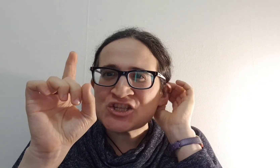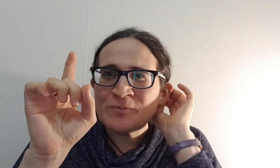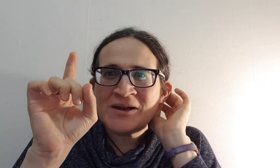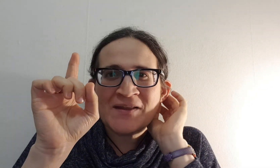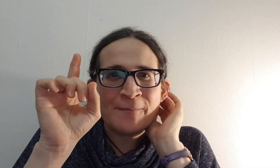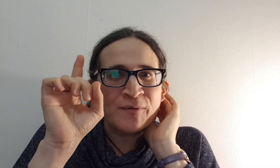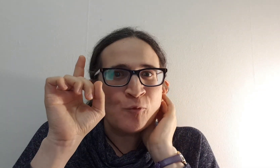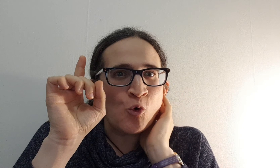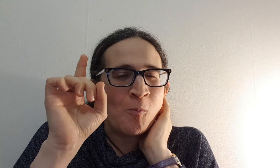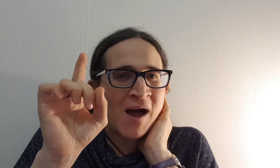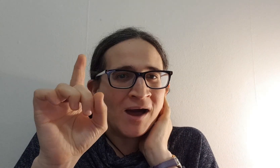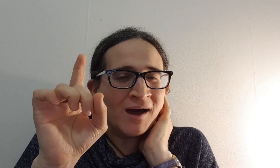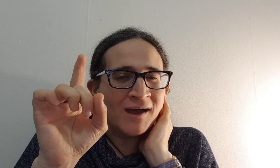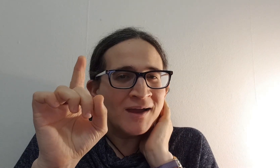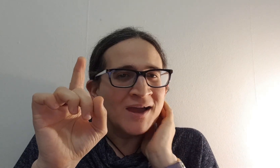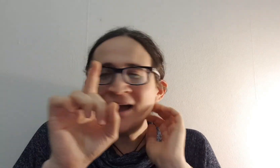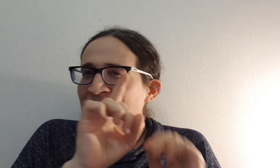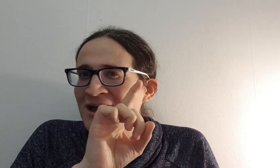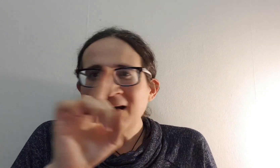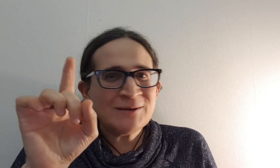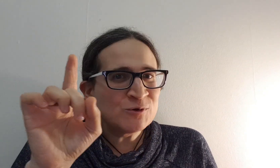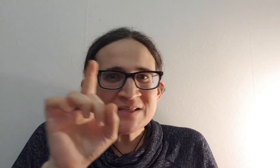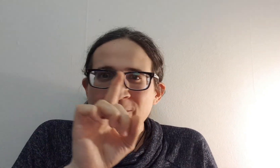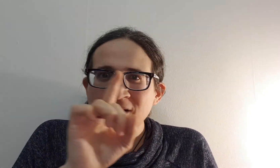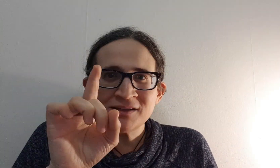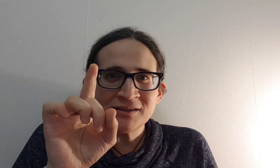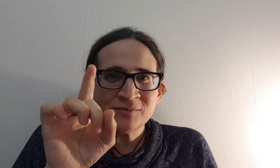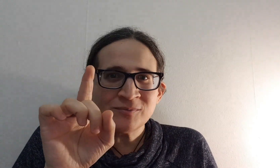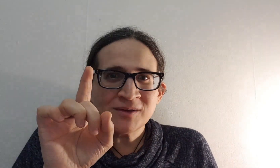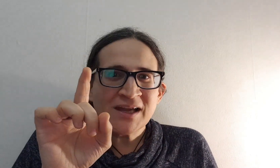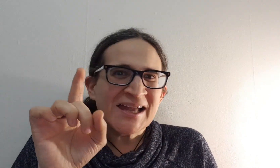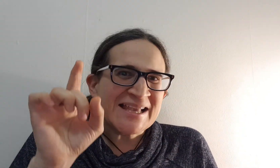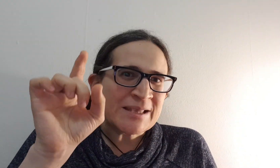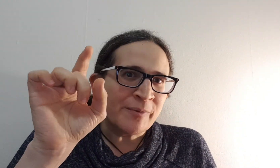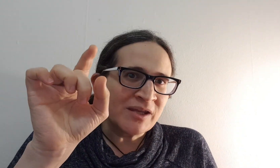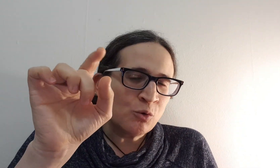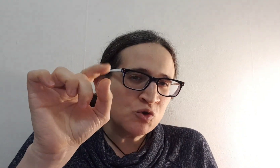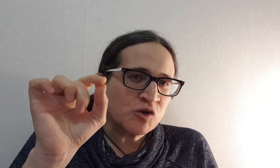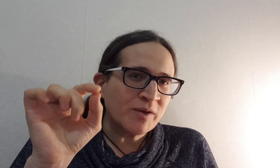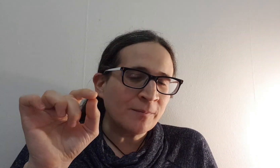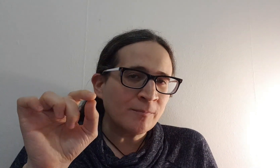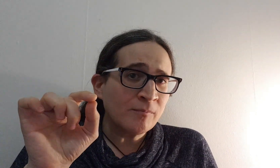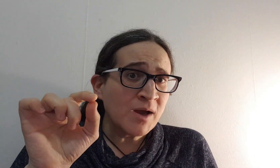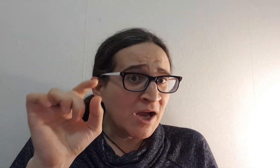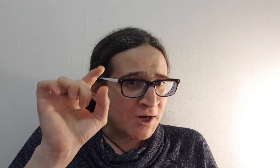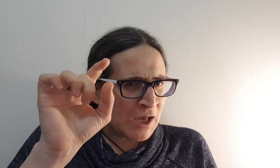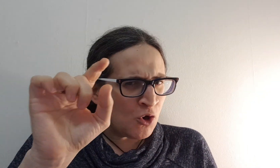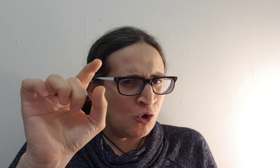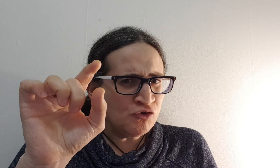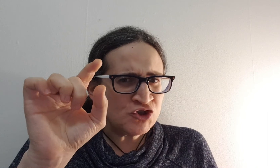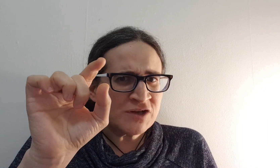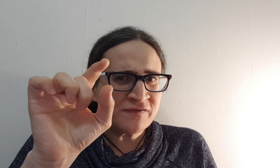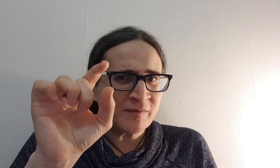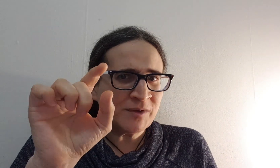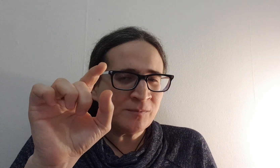שבאדם ממורמר רק מוצא בחירים את המראירות שבהם נכון שלפעמים